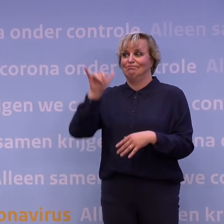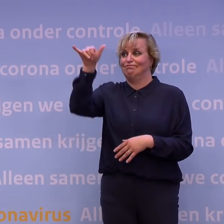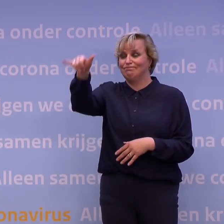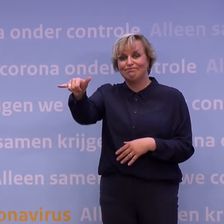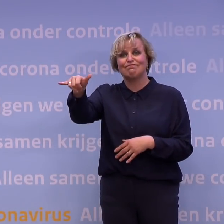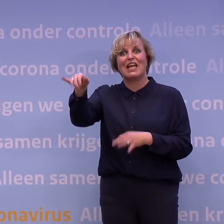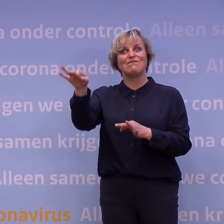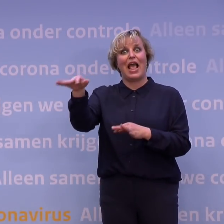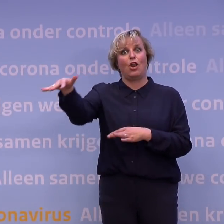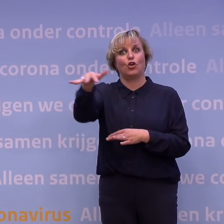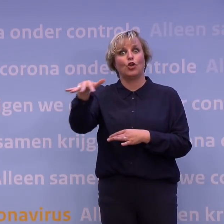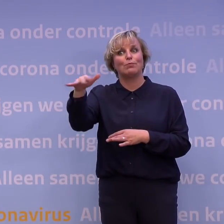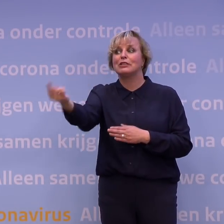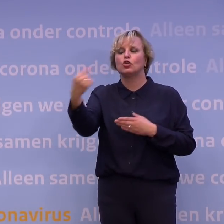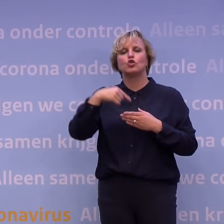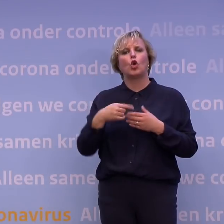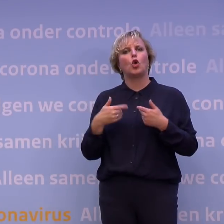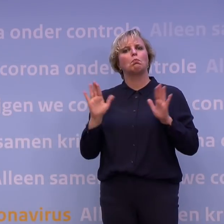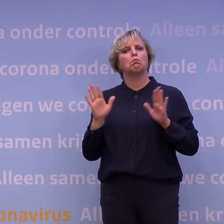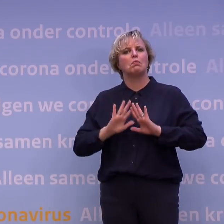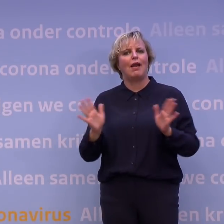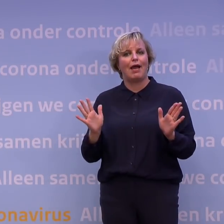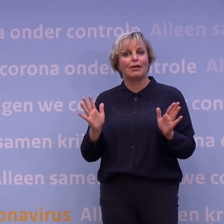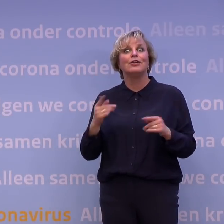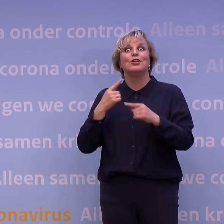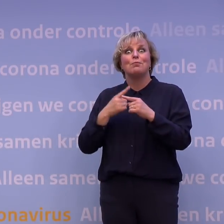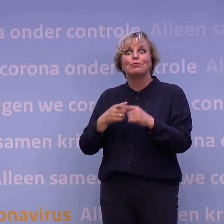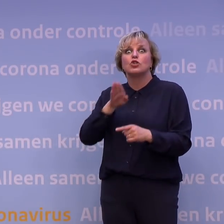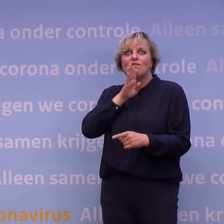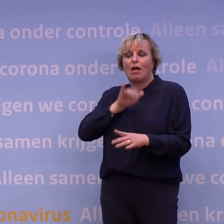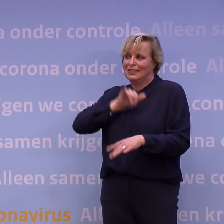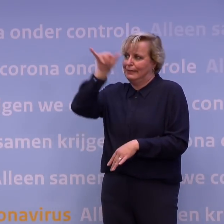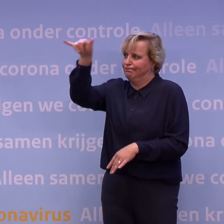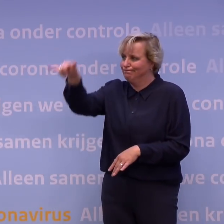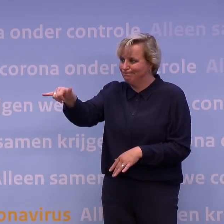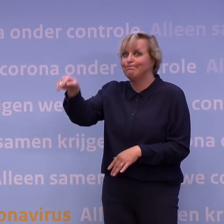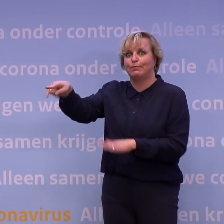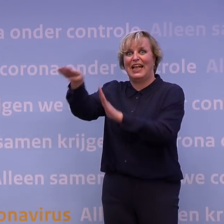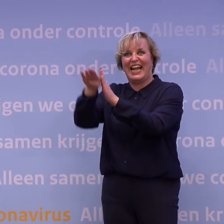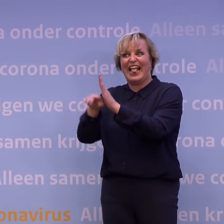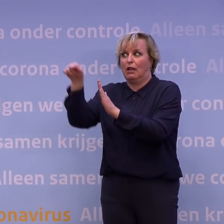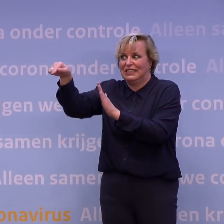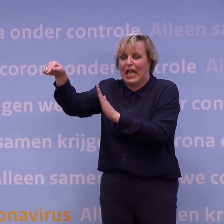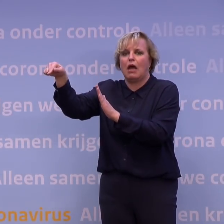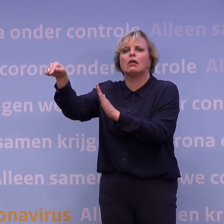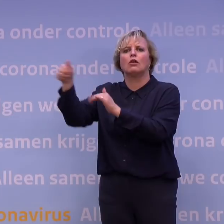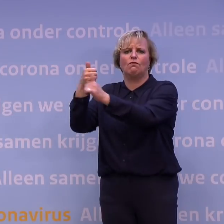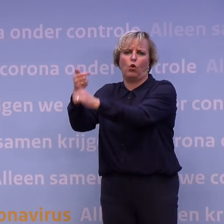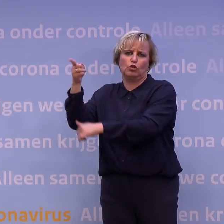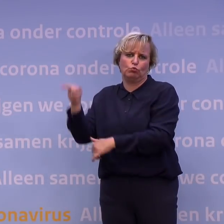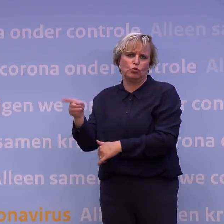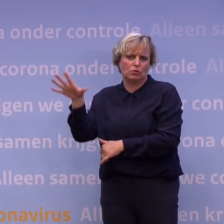veilig is, dan hoeft dat niet één. Twee, als je op vakantie gaat, dan houd je je ook aan alle regels in dat land die daar gelden.